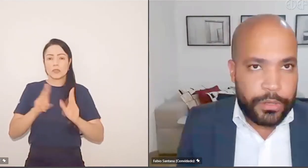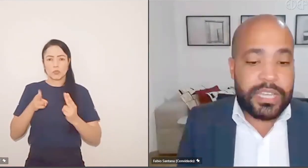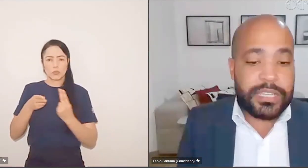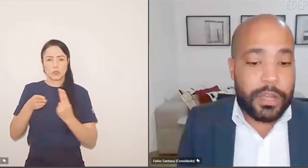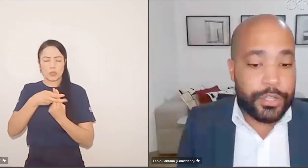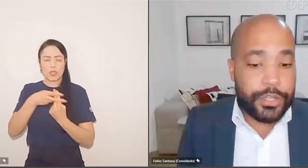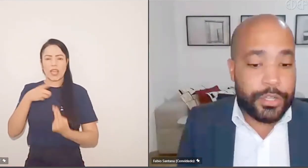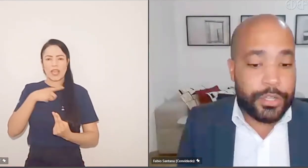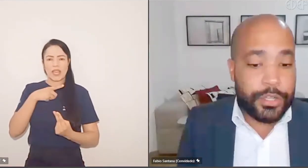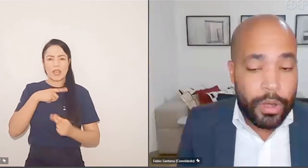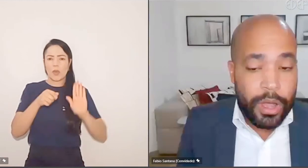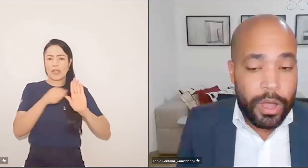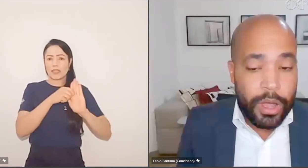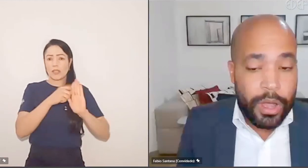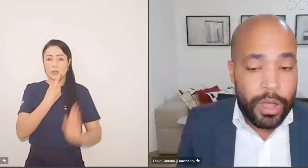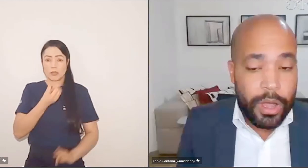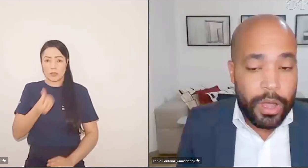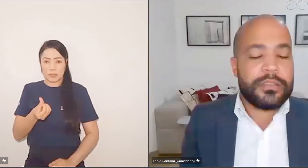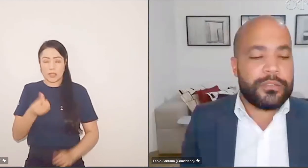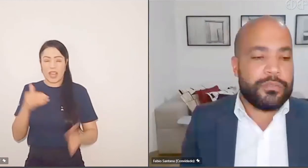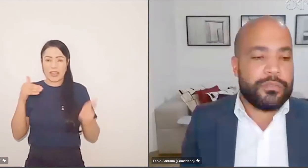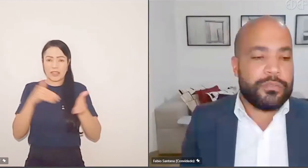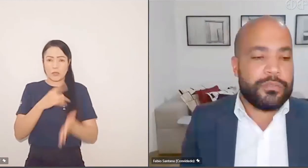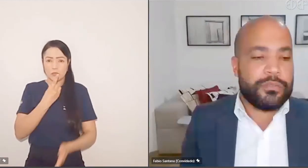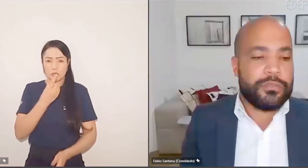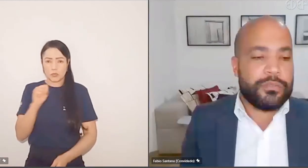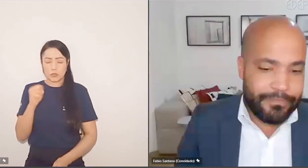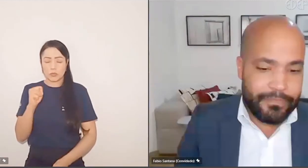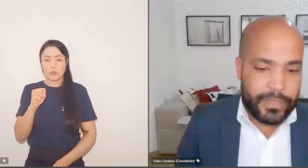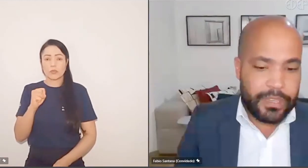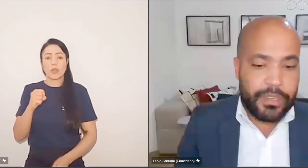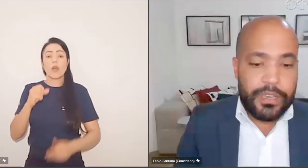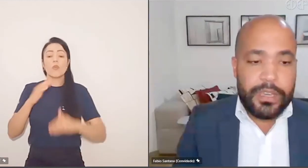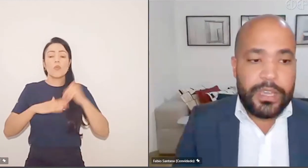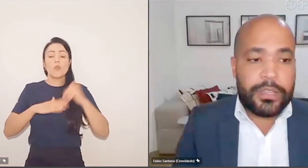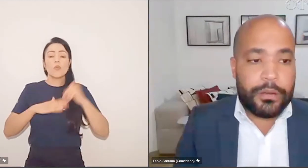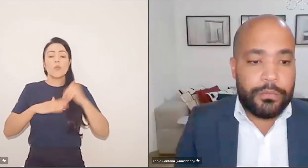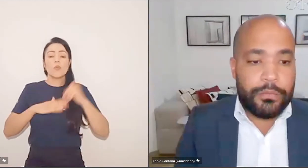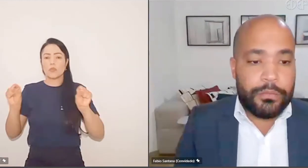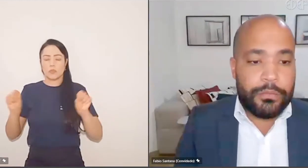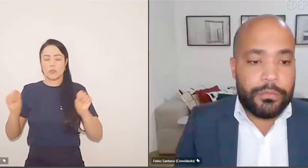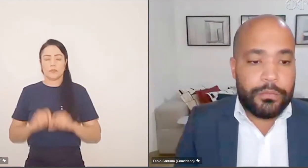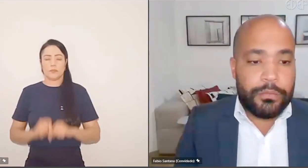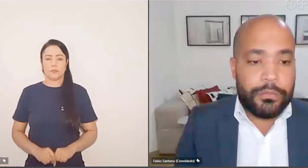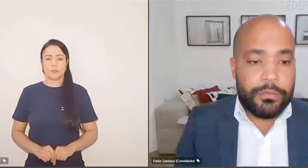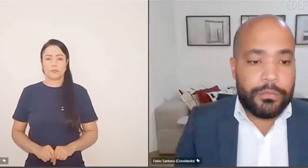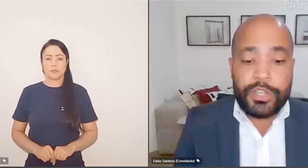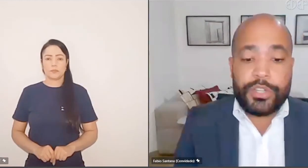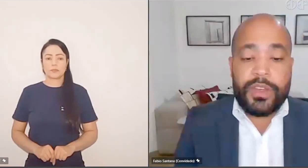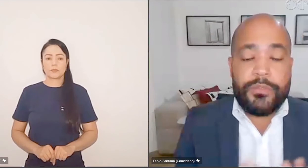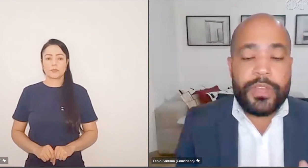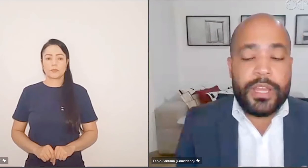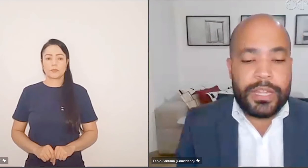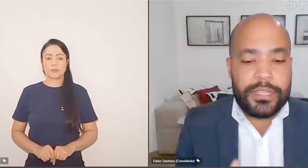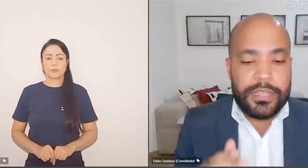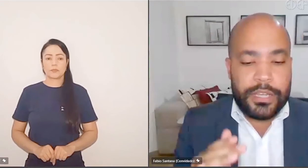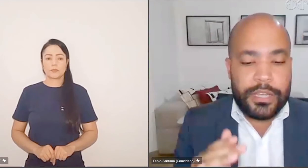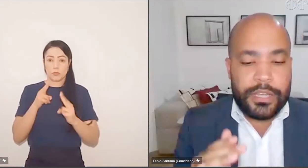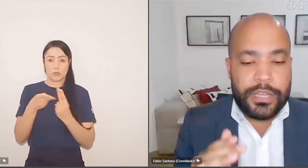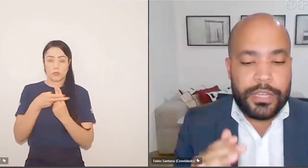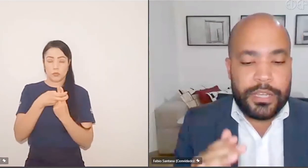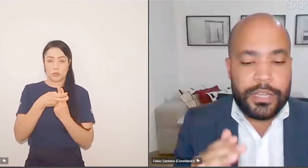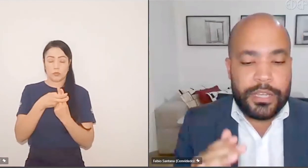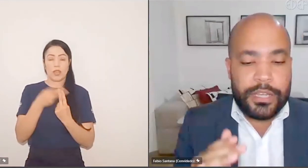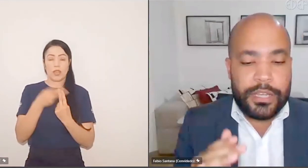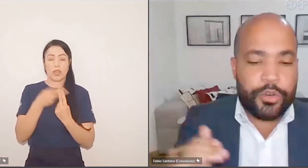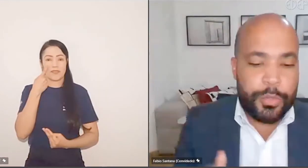16 ao artigo 18, as competências dos entes federativos, né? Então, em âmbito do SUS. Então, a gente vai ver lá nesses